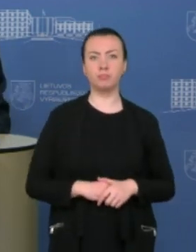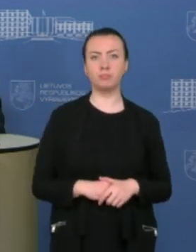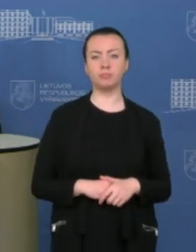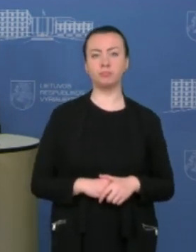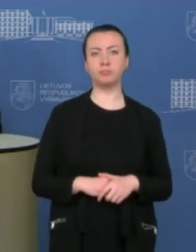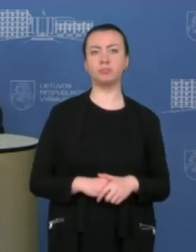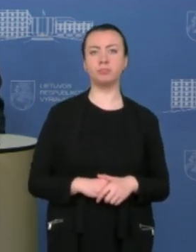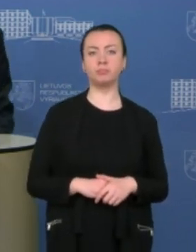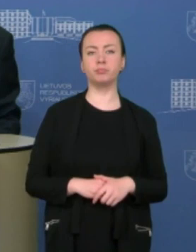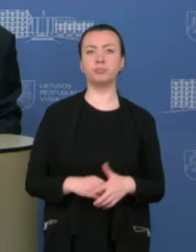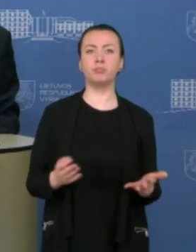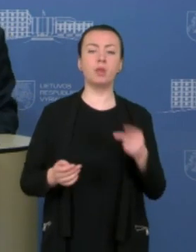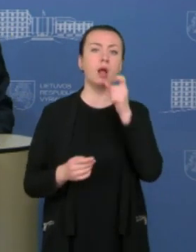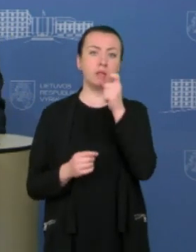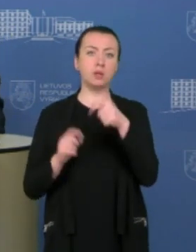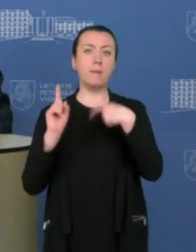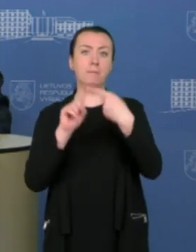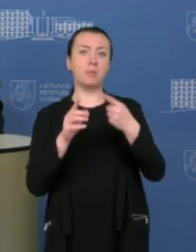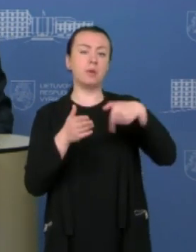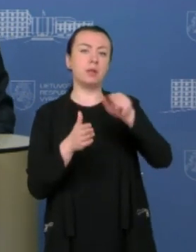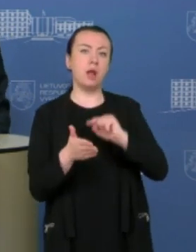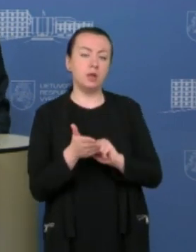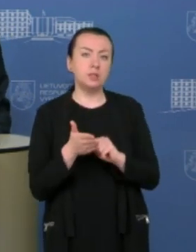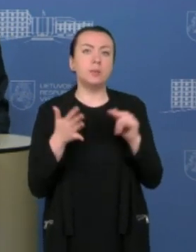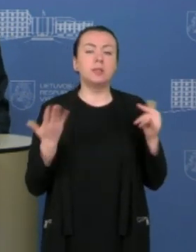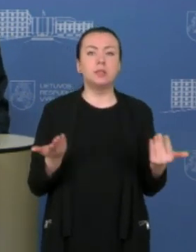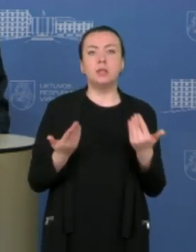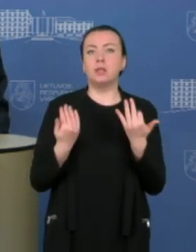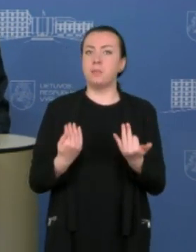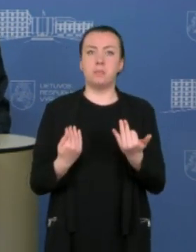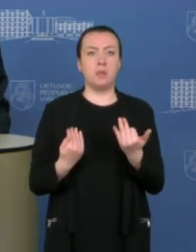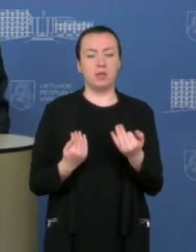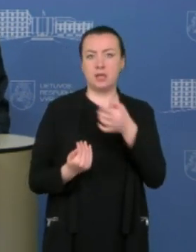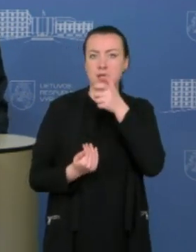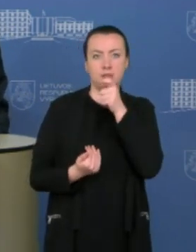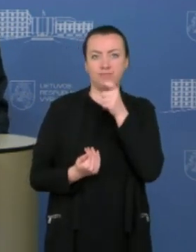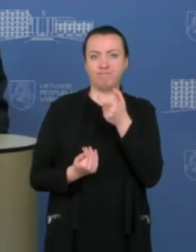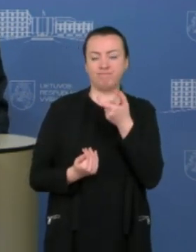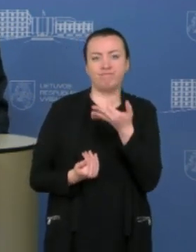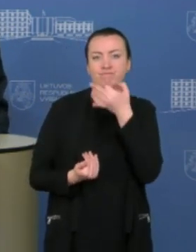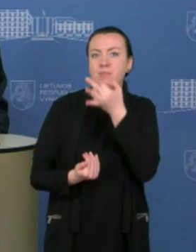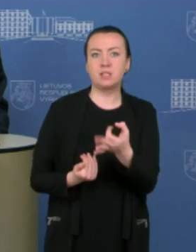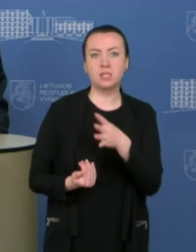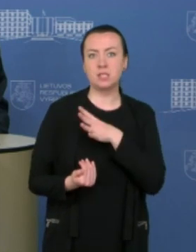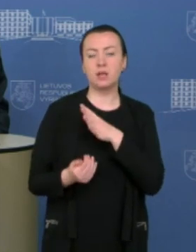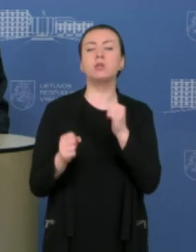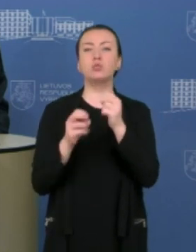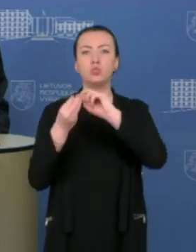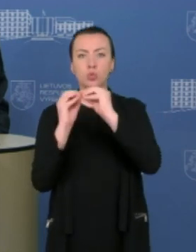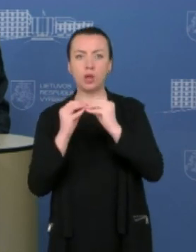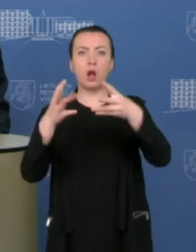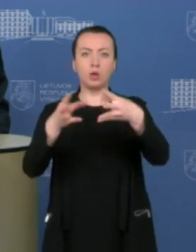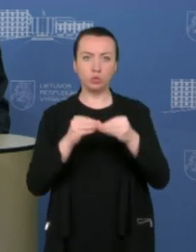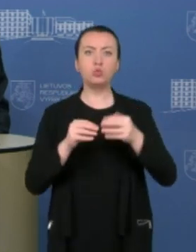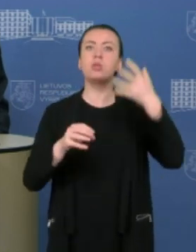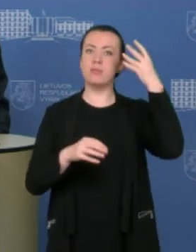toj. Ačiū. Tai į pirmą klausimą prisipažinsiu atsakymo. Dabar neturiu čia matyti, dar tarsime su statistikos departamentu,